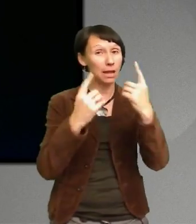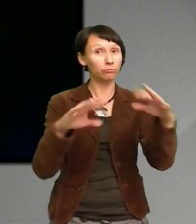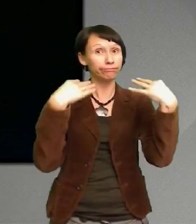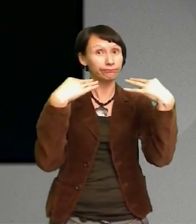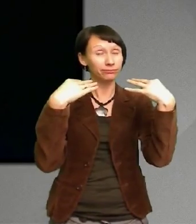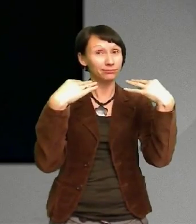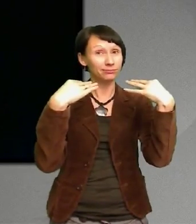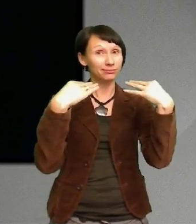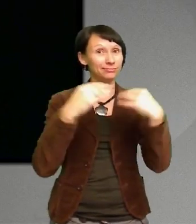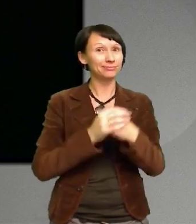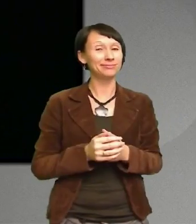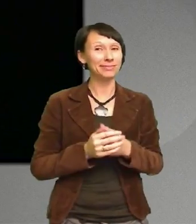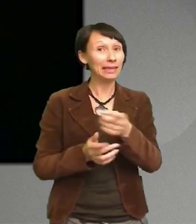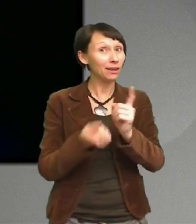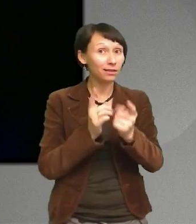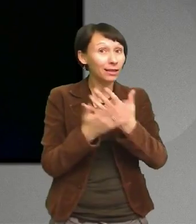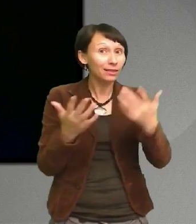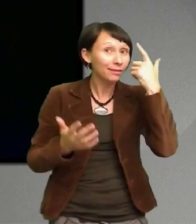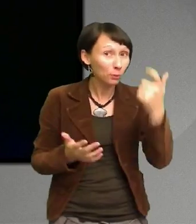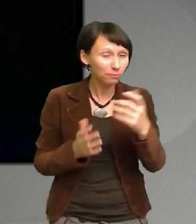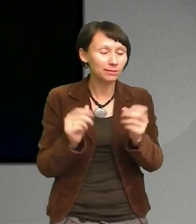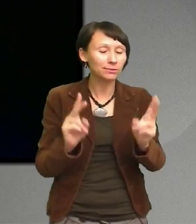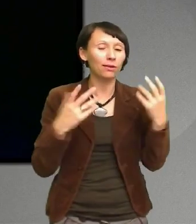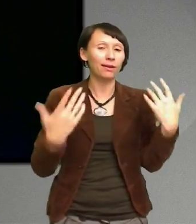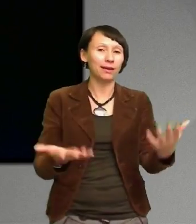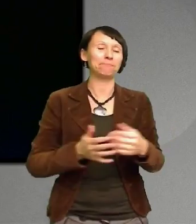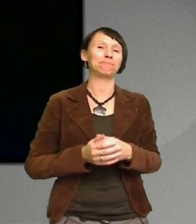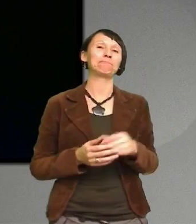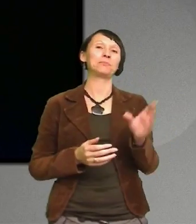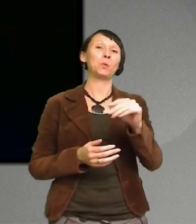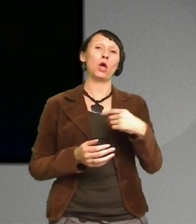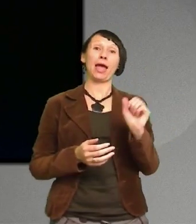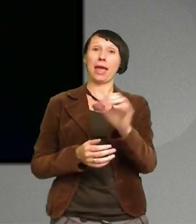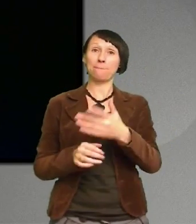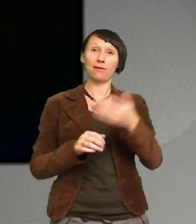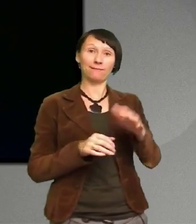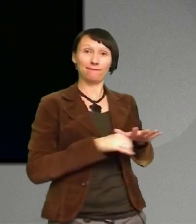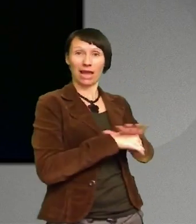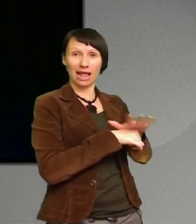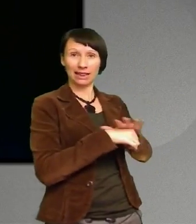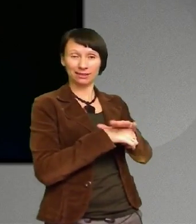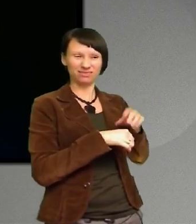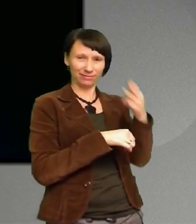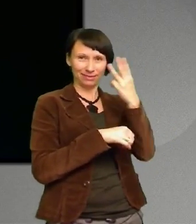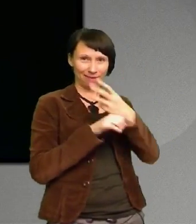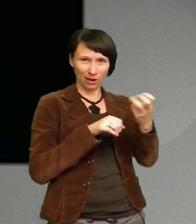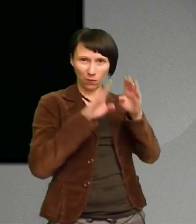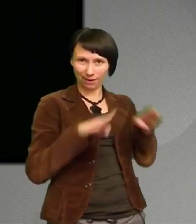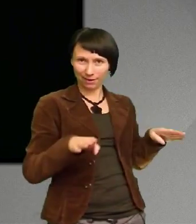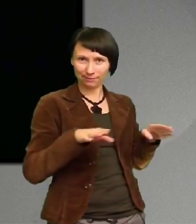När jag kom hem från fältet I somras Efter tre veckor på läger Började jag fundera på vad jag